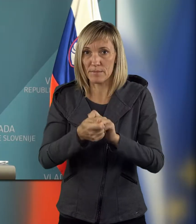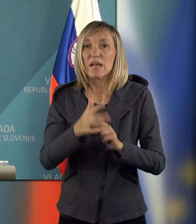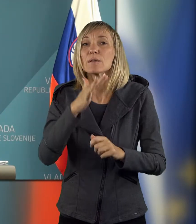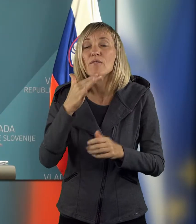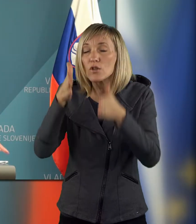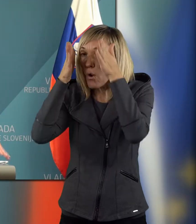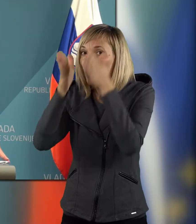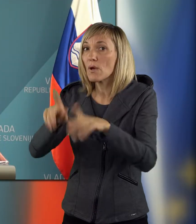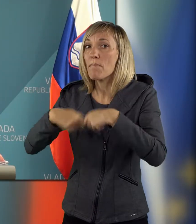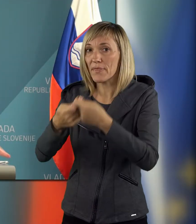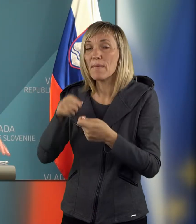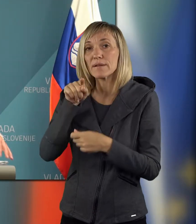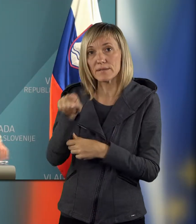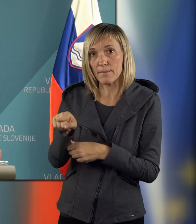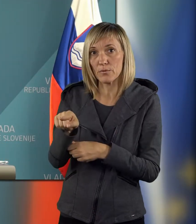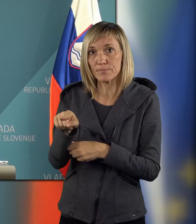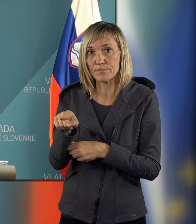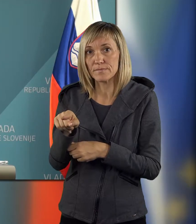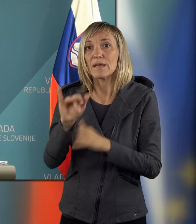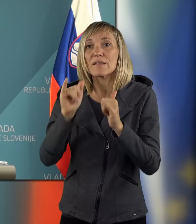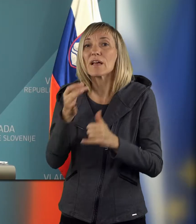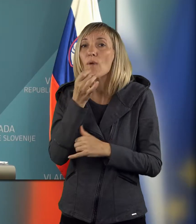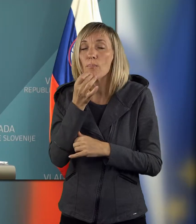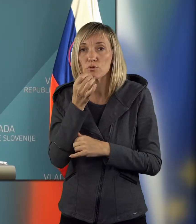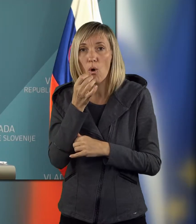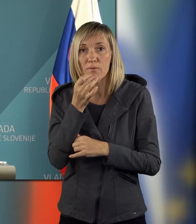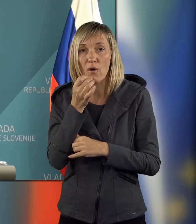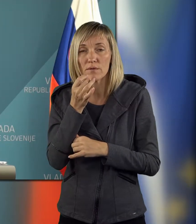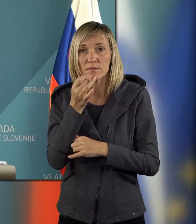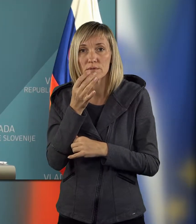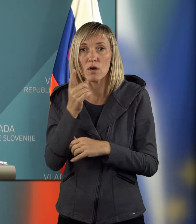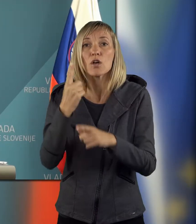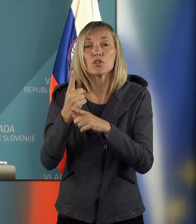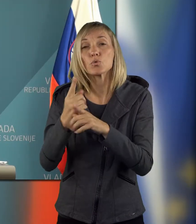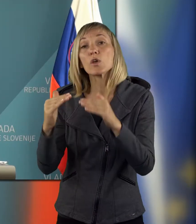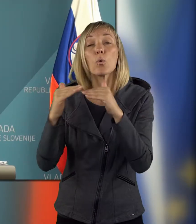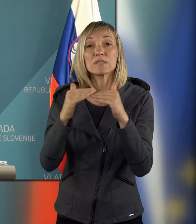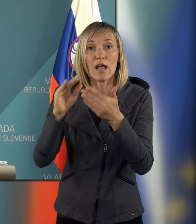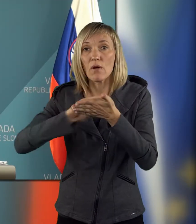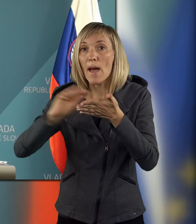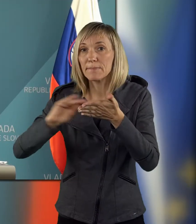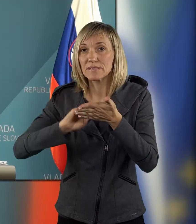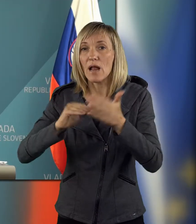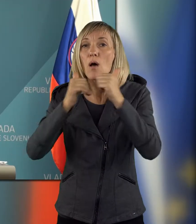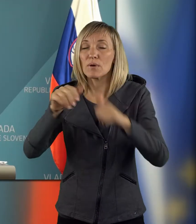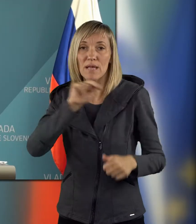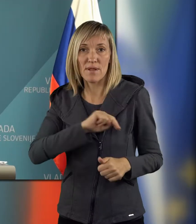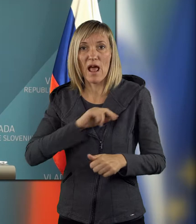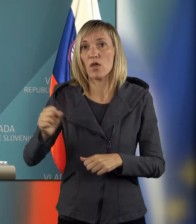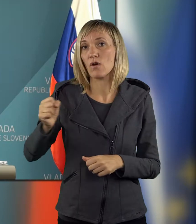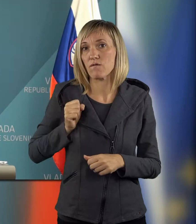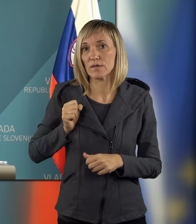veliko pozornosti namenili temu, da smo podrobneje in tudi uskladili posebne naloge